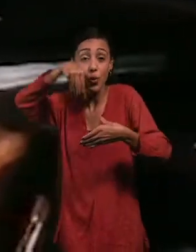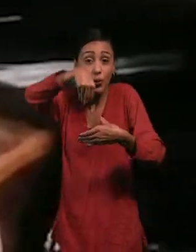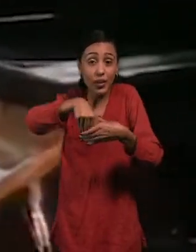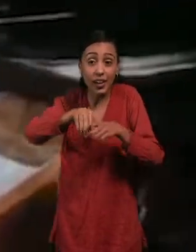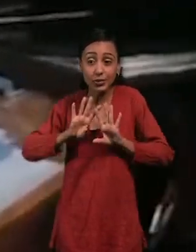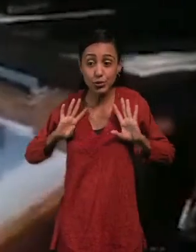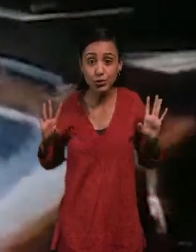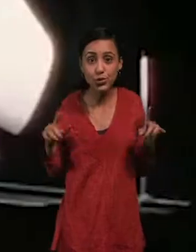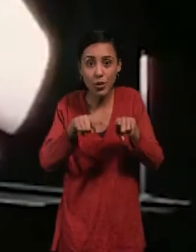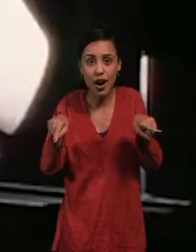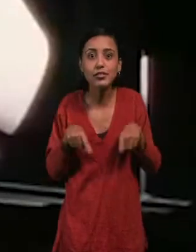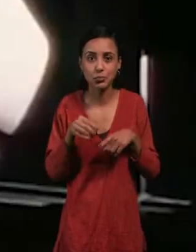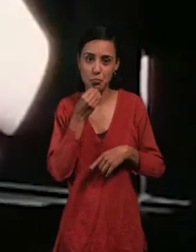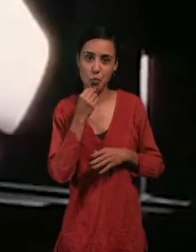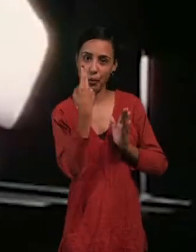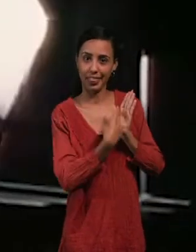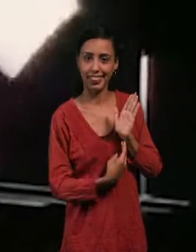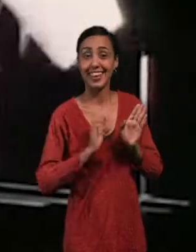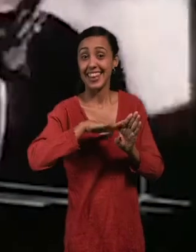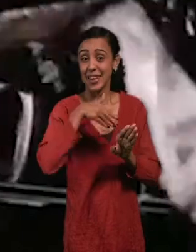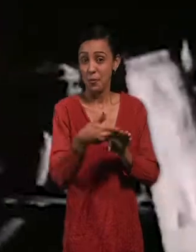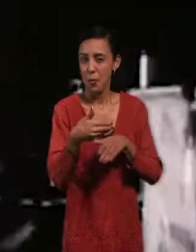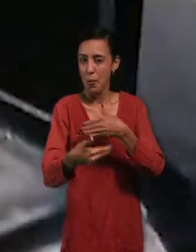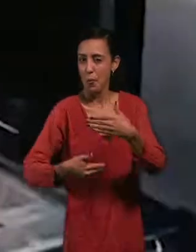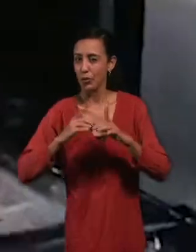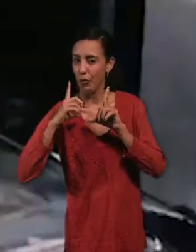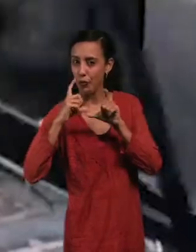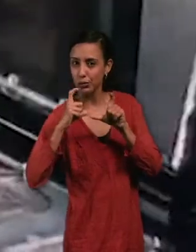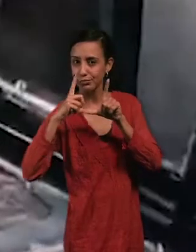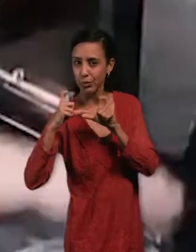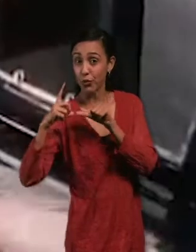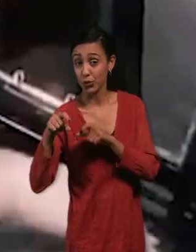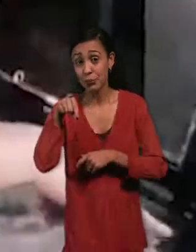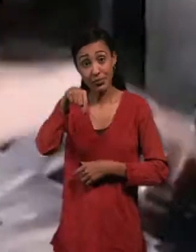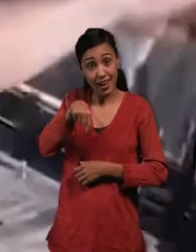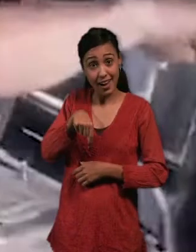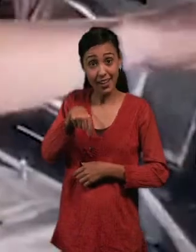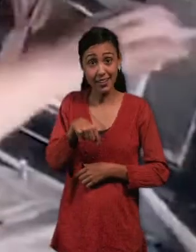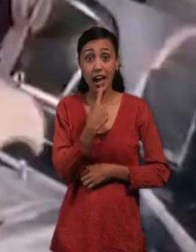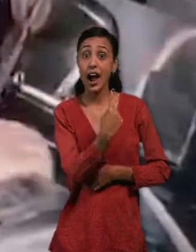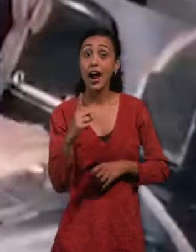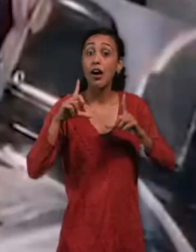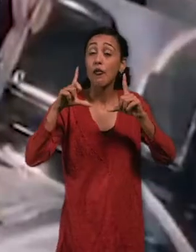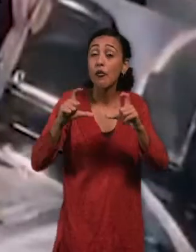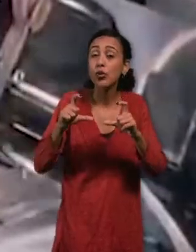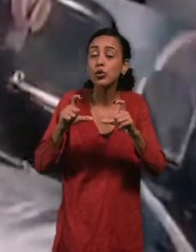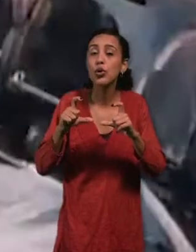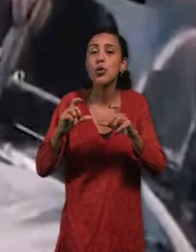habitación. Luego se pasaba al proceso de fotografiado, en el cual, en cada foto, se colocaba un